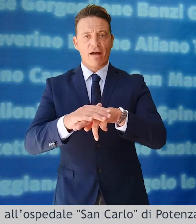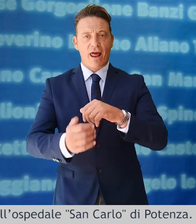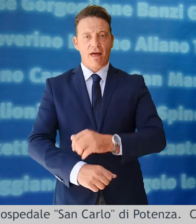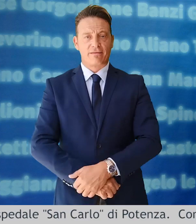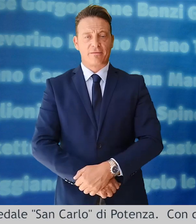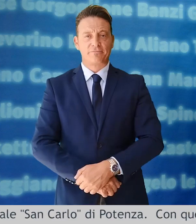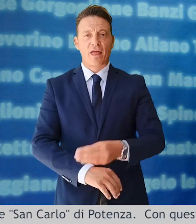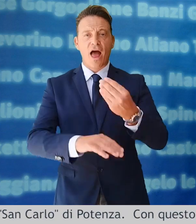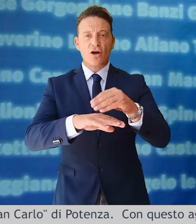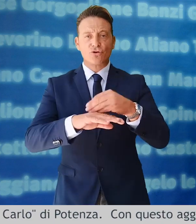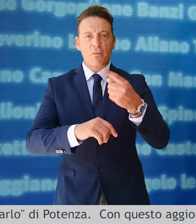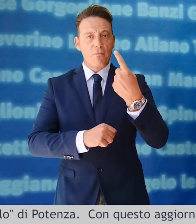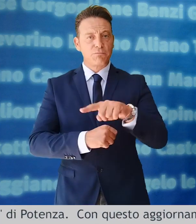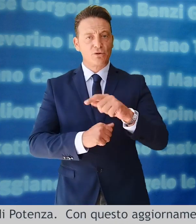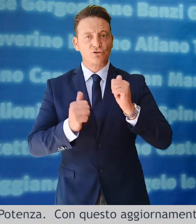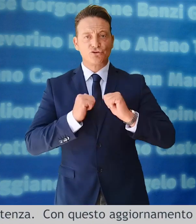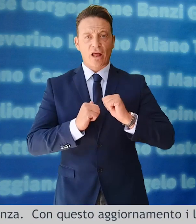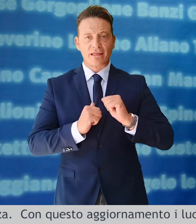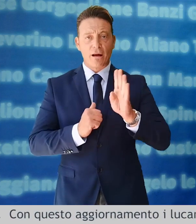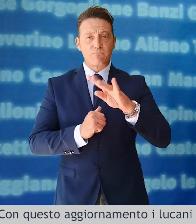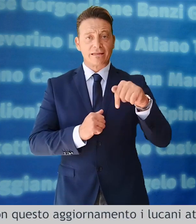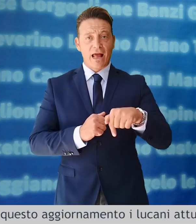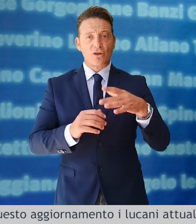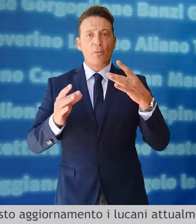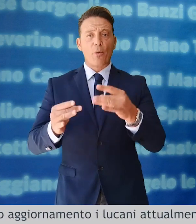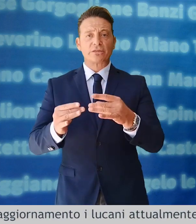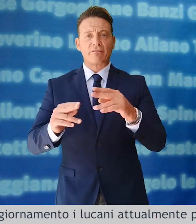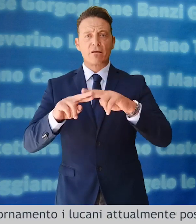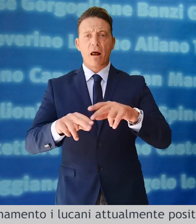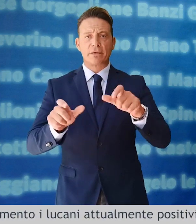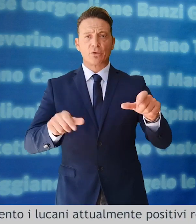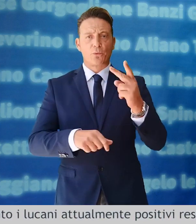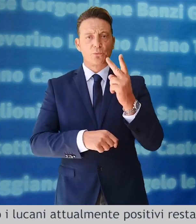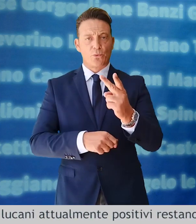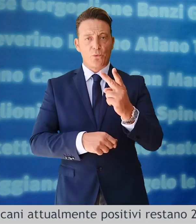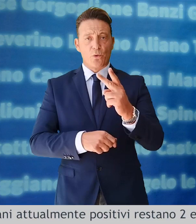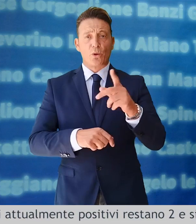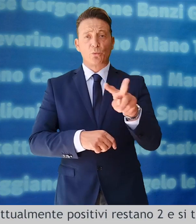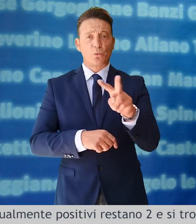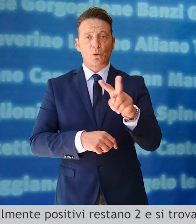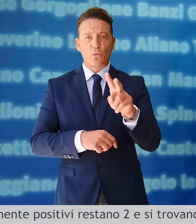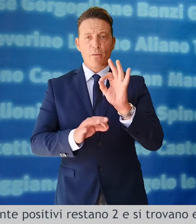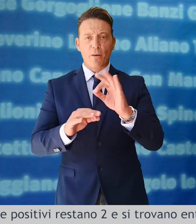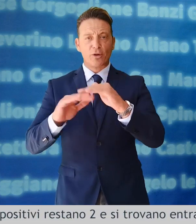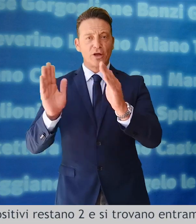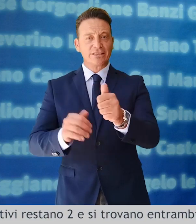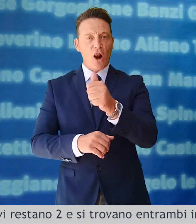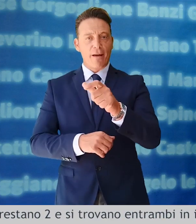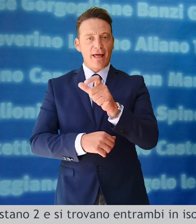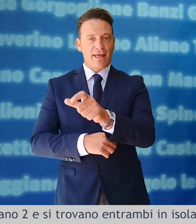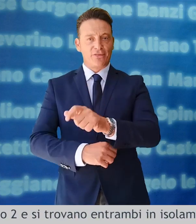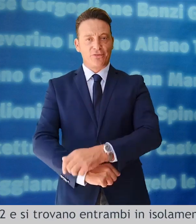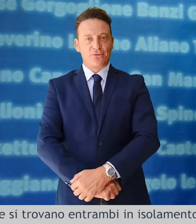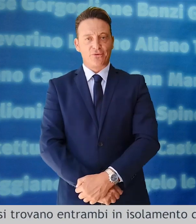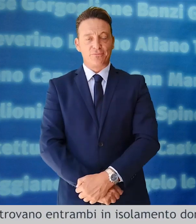Con questo aggiornamento i lucani attualmente positivi restano due e si trovano entrambi in isolamento domiciliare.